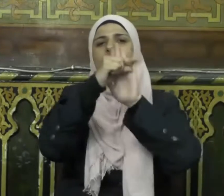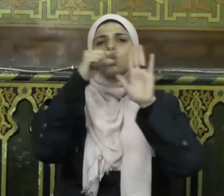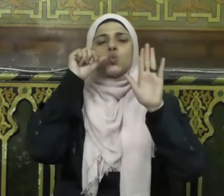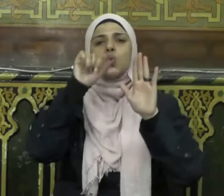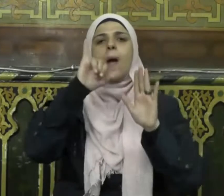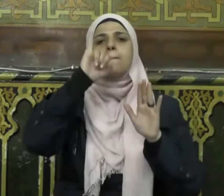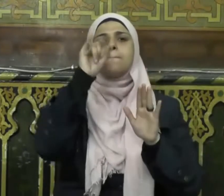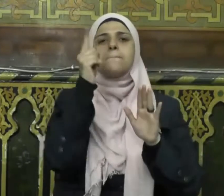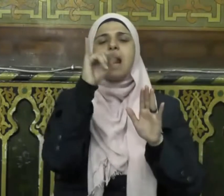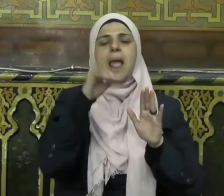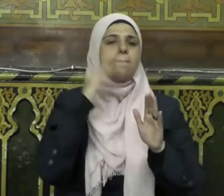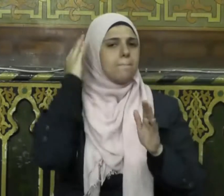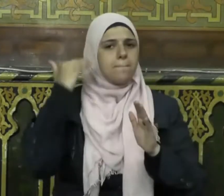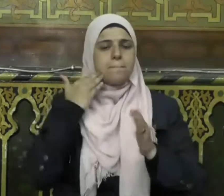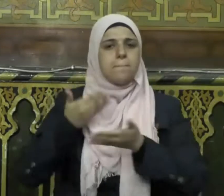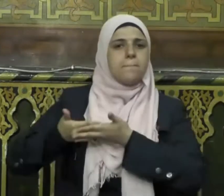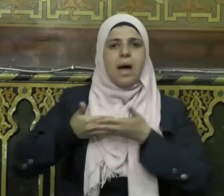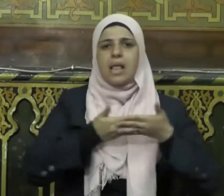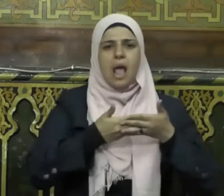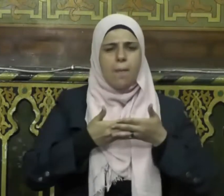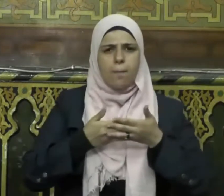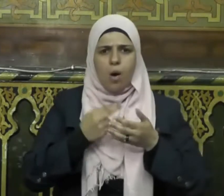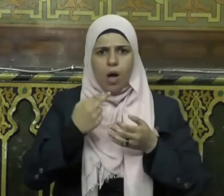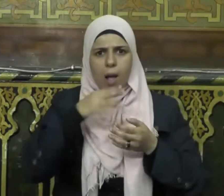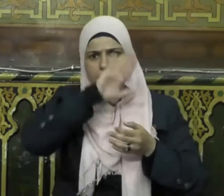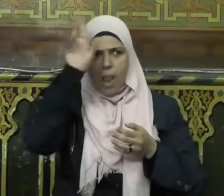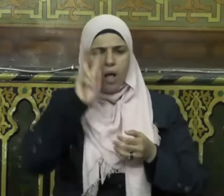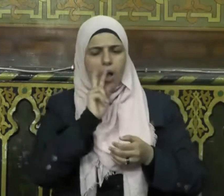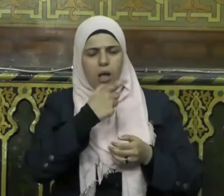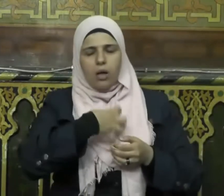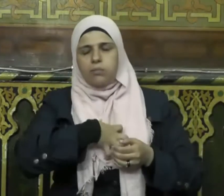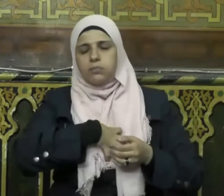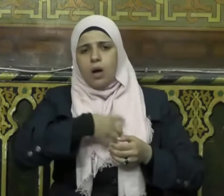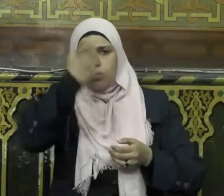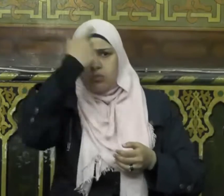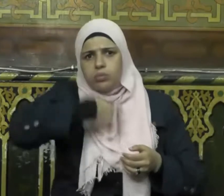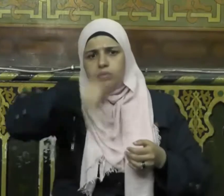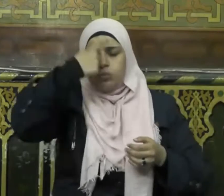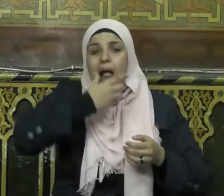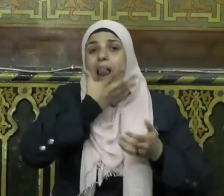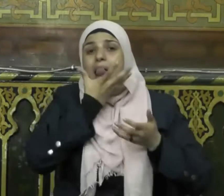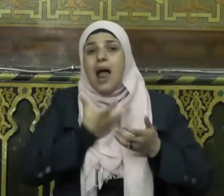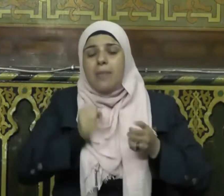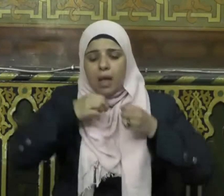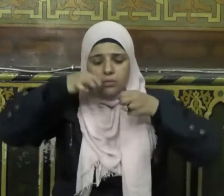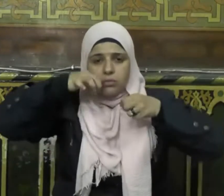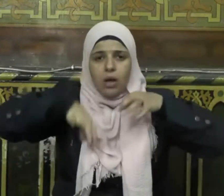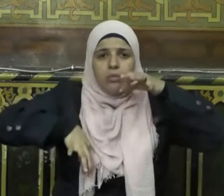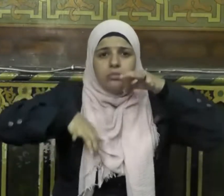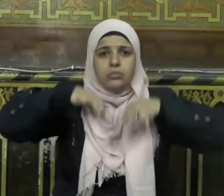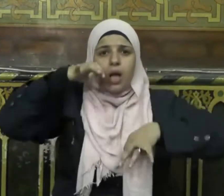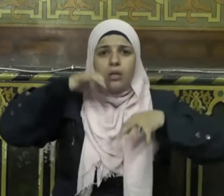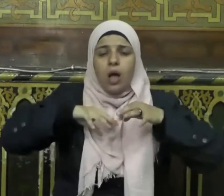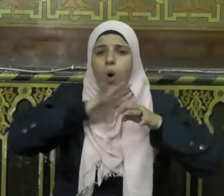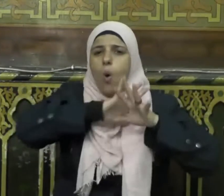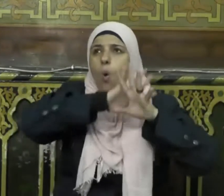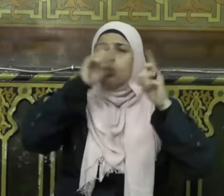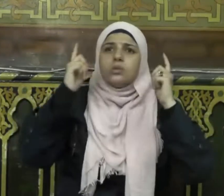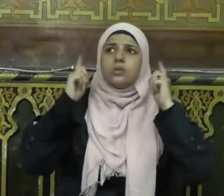من سورة مريم فبكى النجاشي حتى أخضل لحيته وبكت أساقفته حين